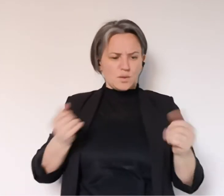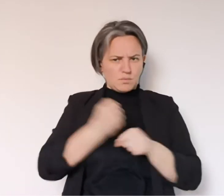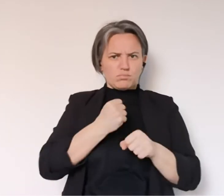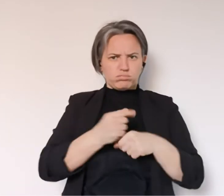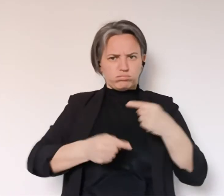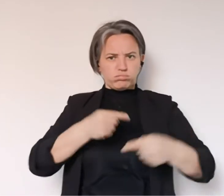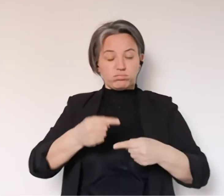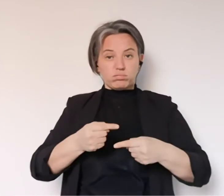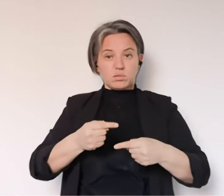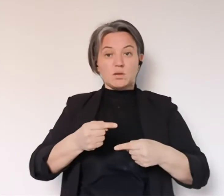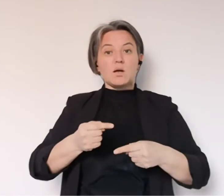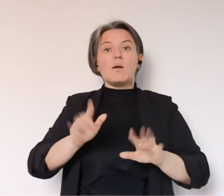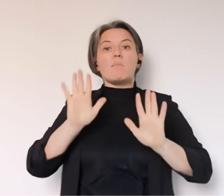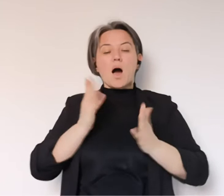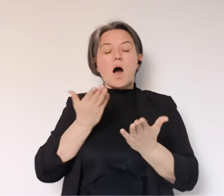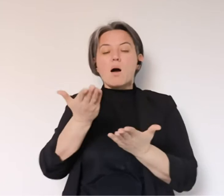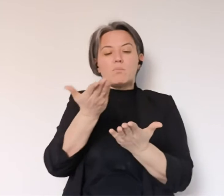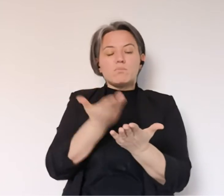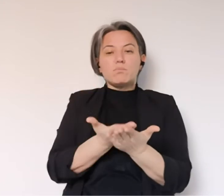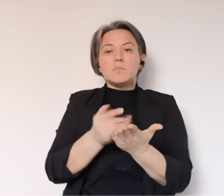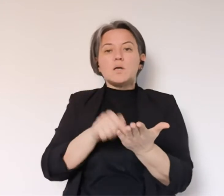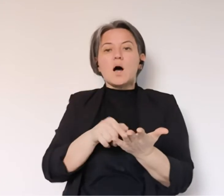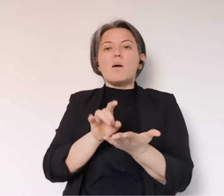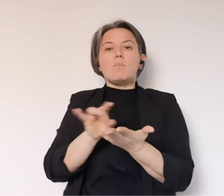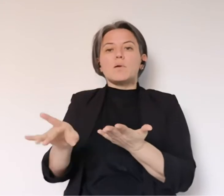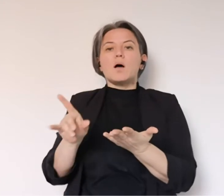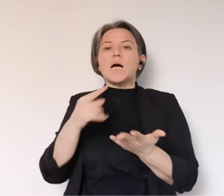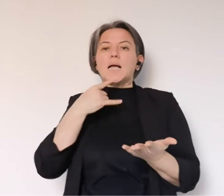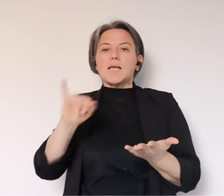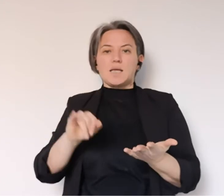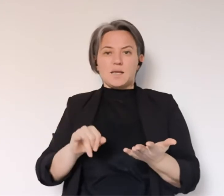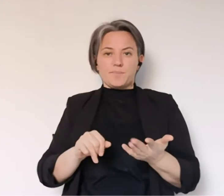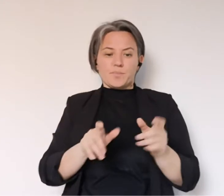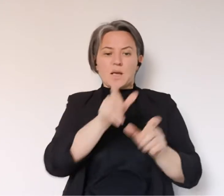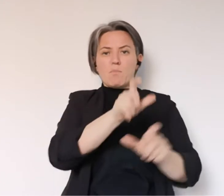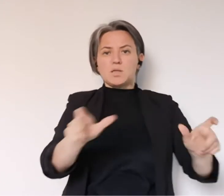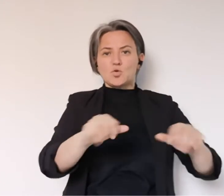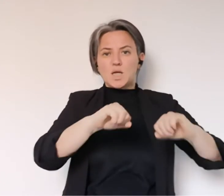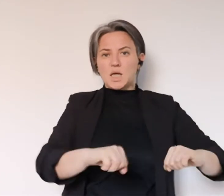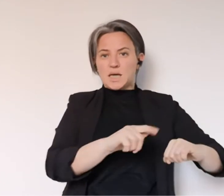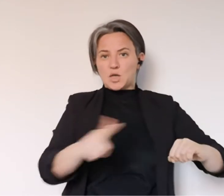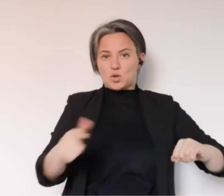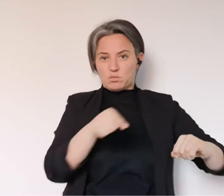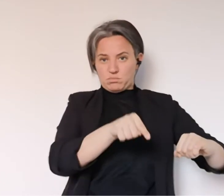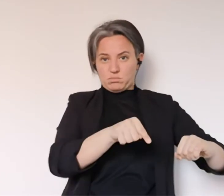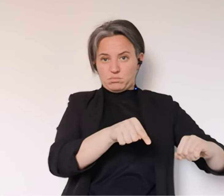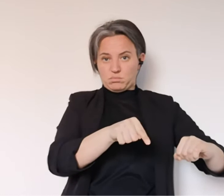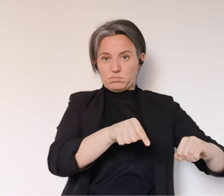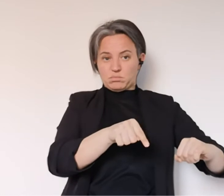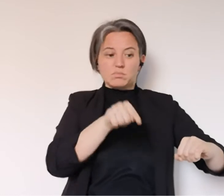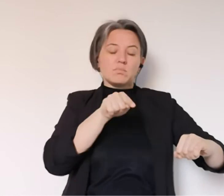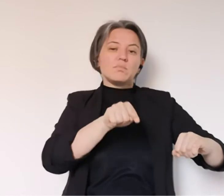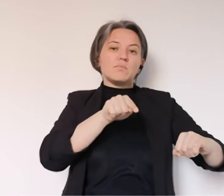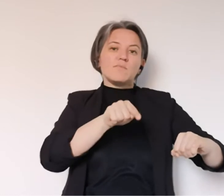domande che sono arrivate, le uniche domande escluse appartengono soprattutto a due casistiche, quelli che